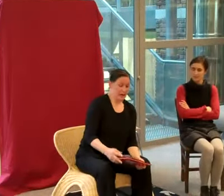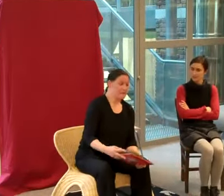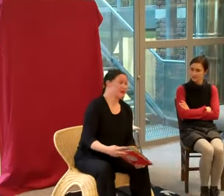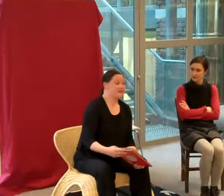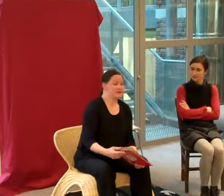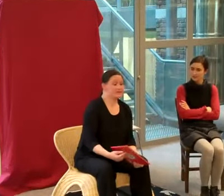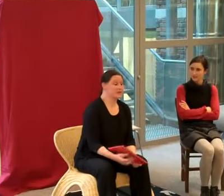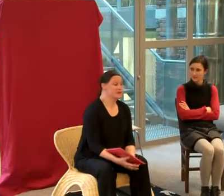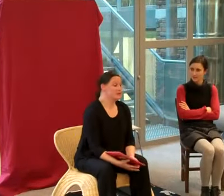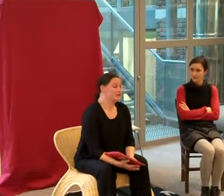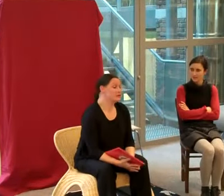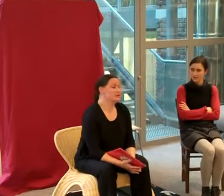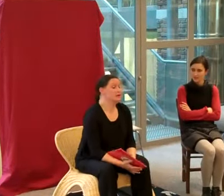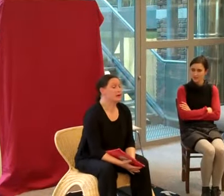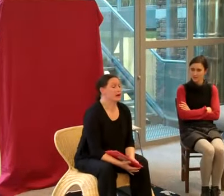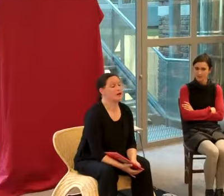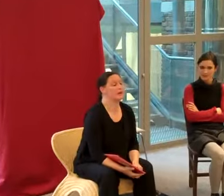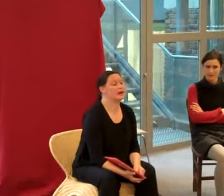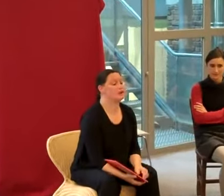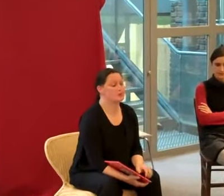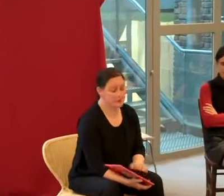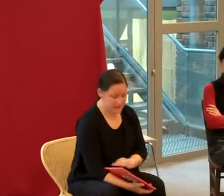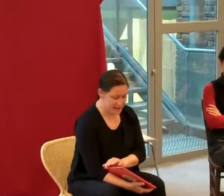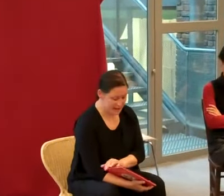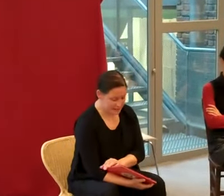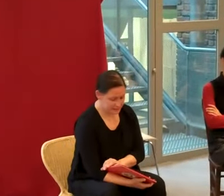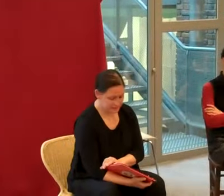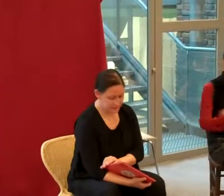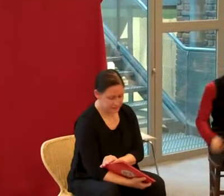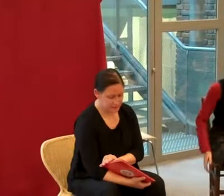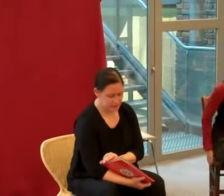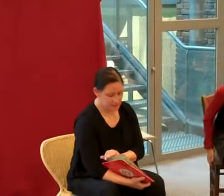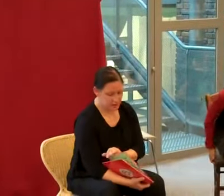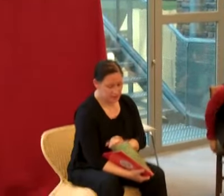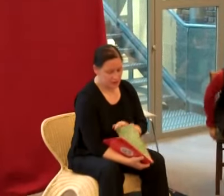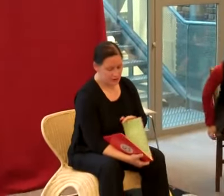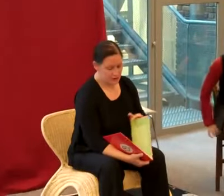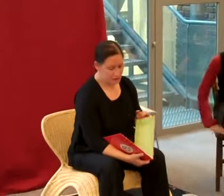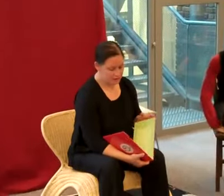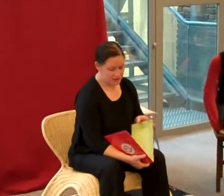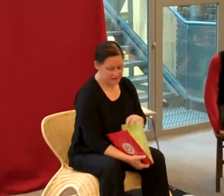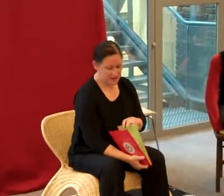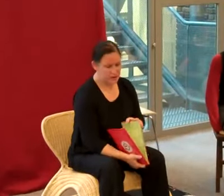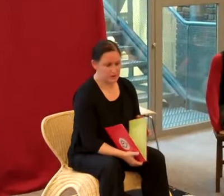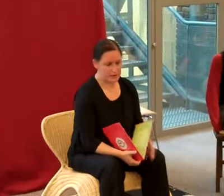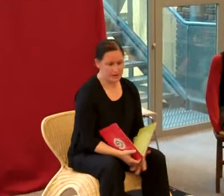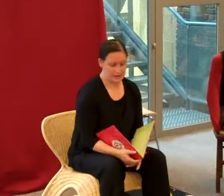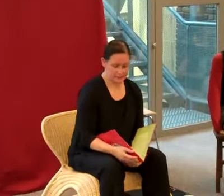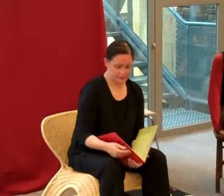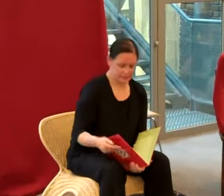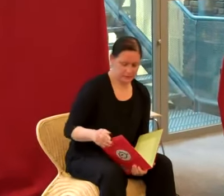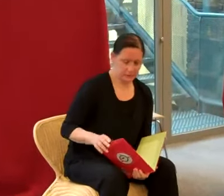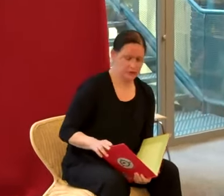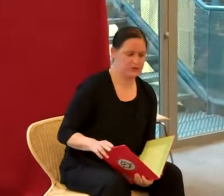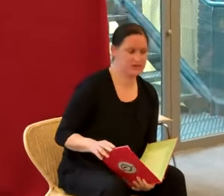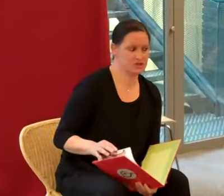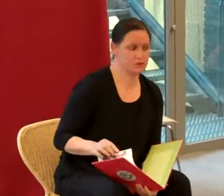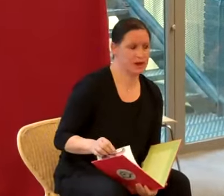Après Ferdinand, après le bonnet, le festin de Noël, une histoire